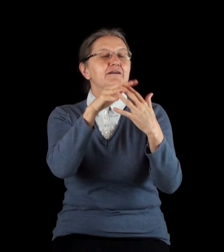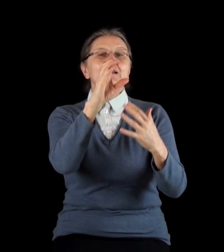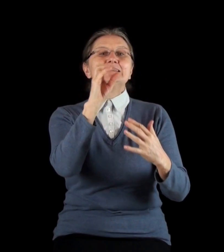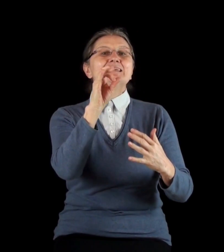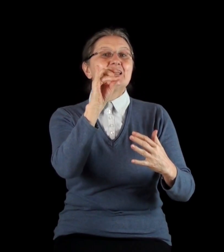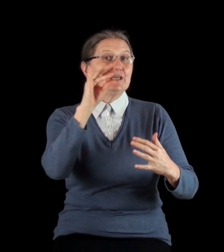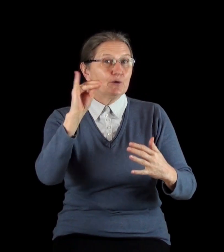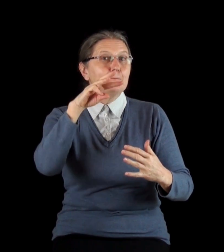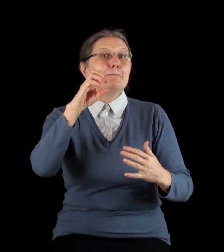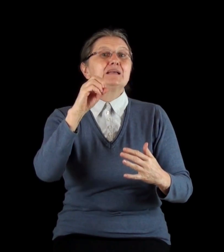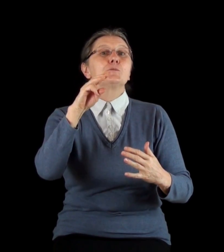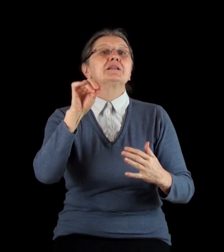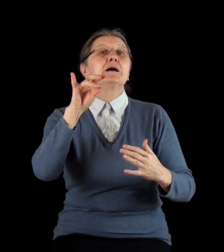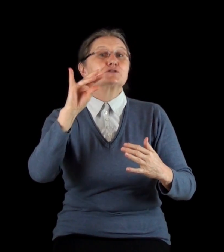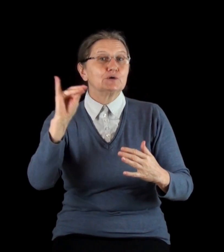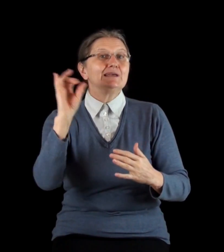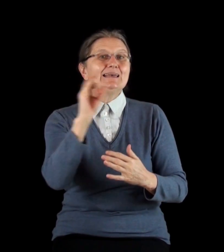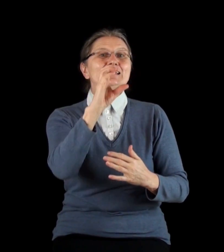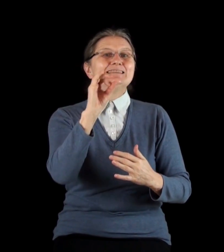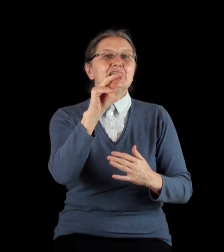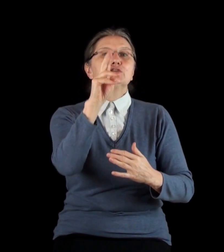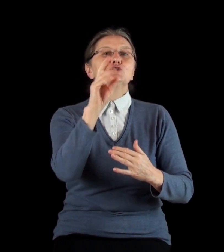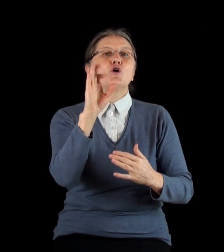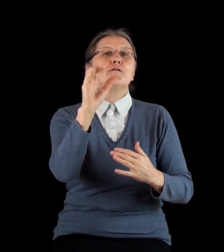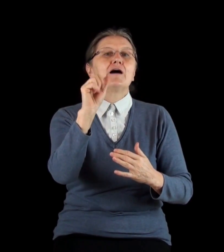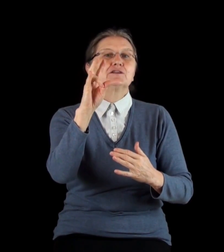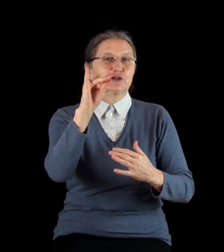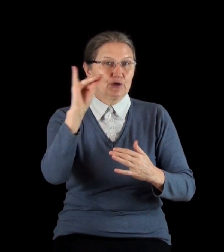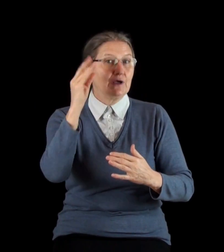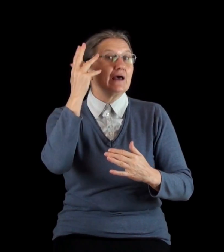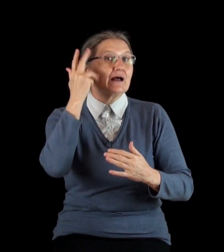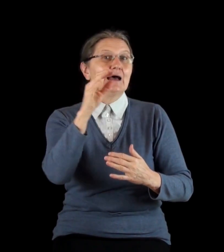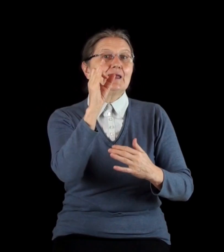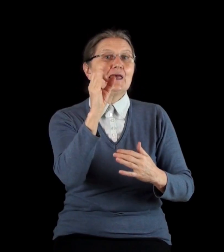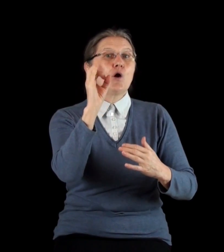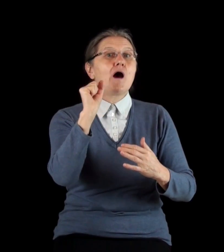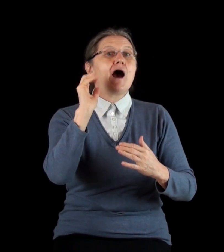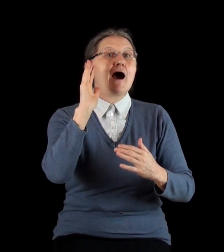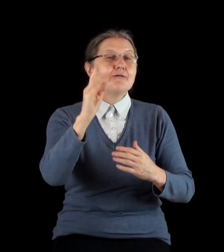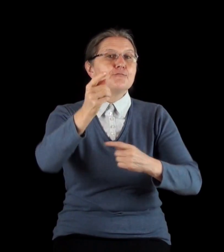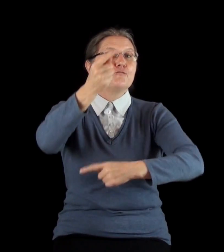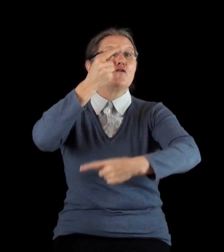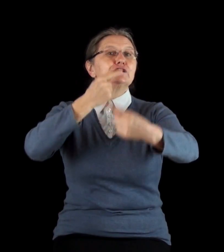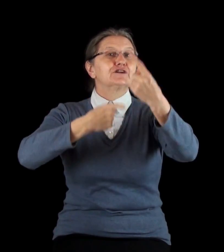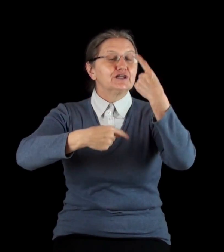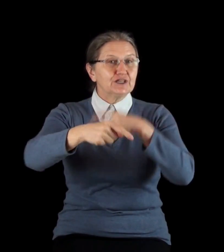Сирию Месопотамскую и Сирию Цаванскую, и когда Иааф, возвращаясь, поразил